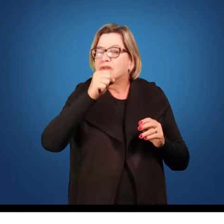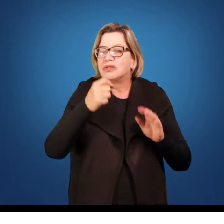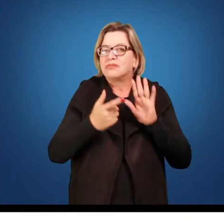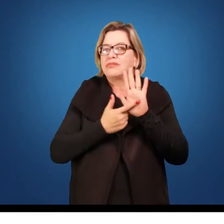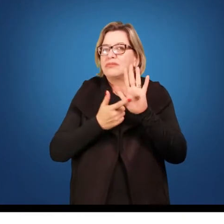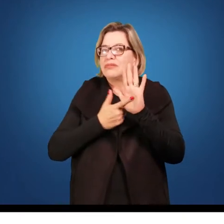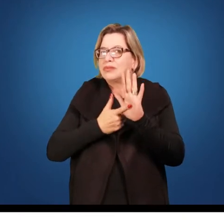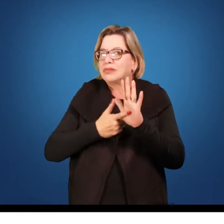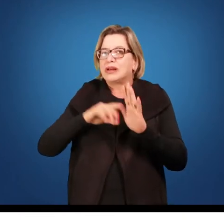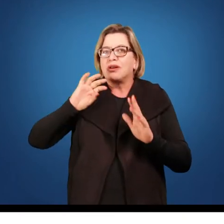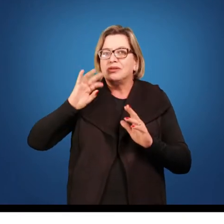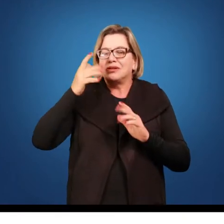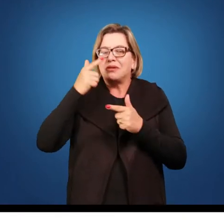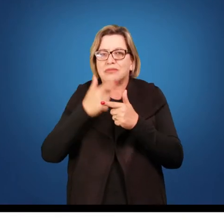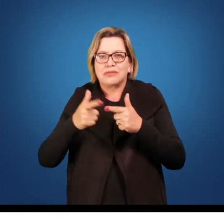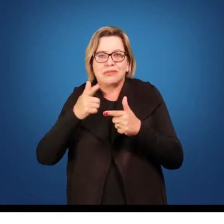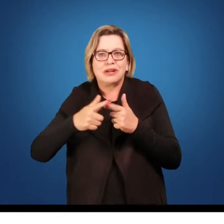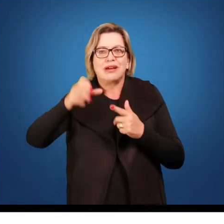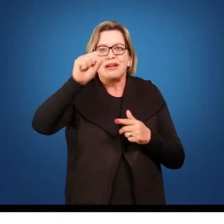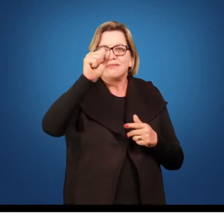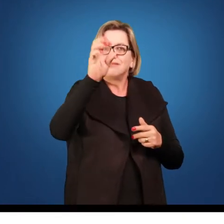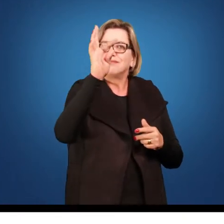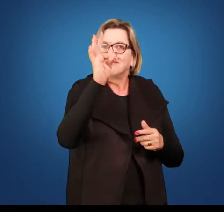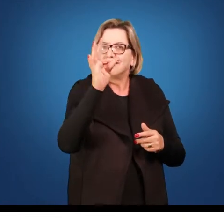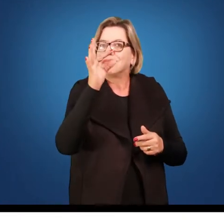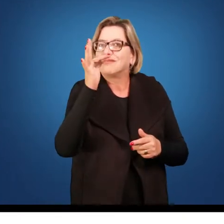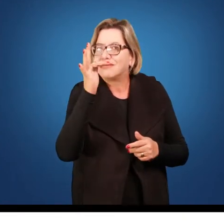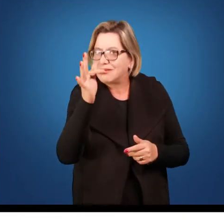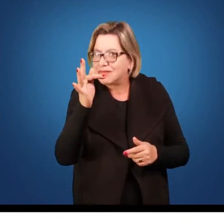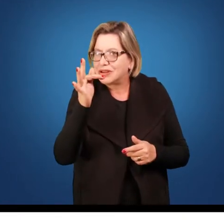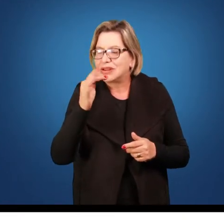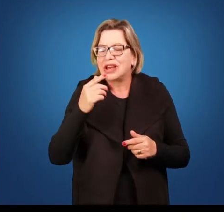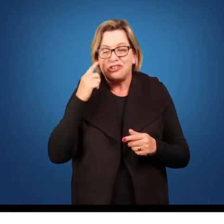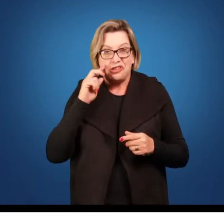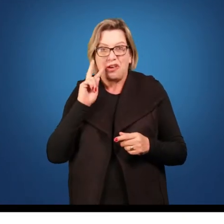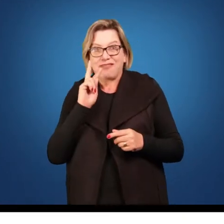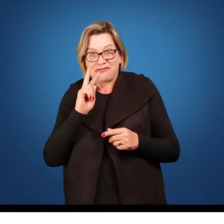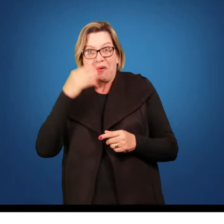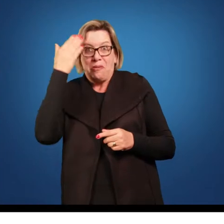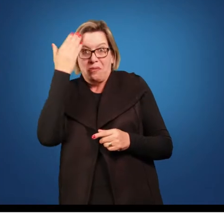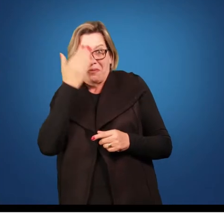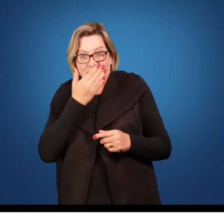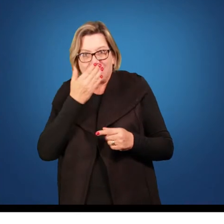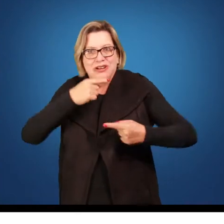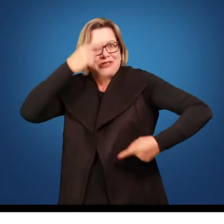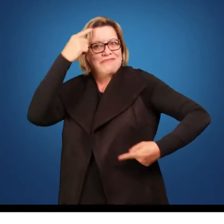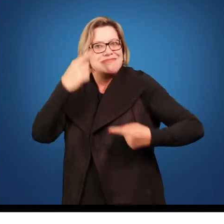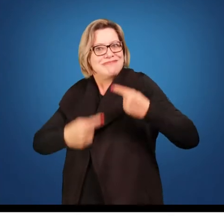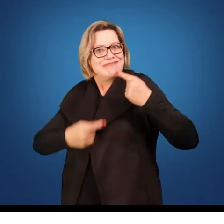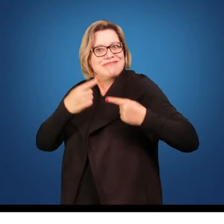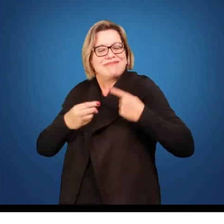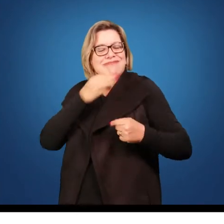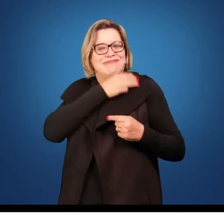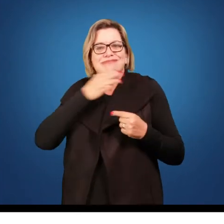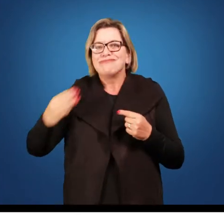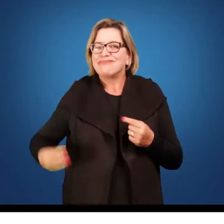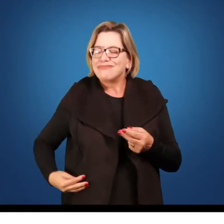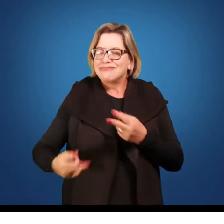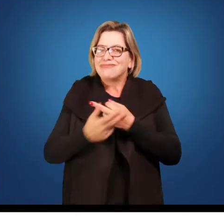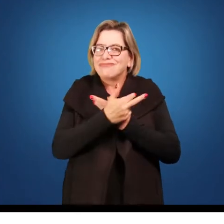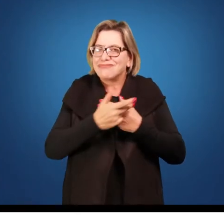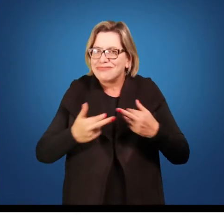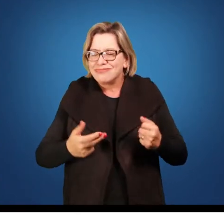STF. E a gente confirmou isso com discussões acaloradas dos nossos ministros e